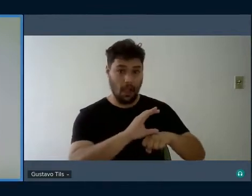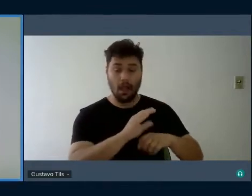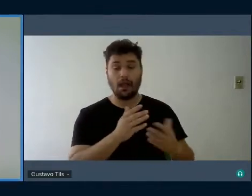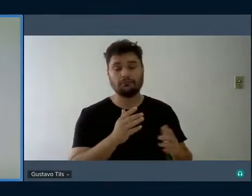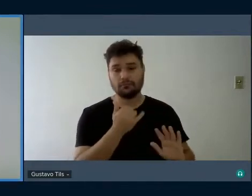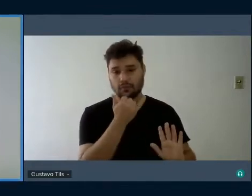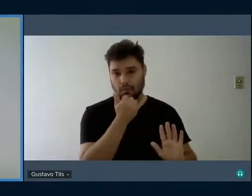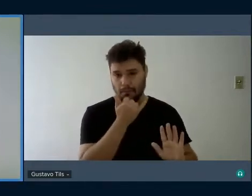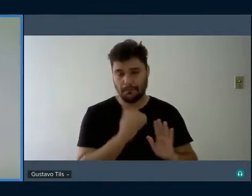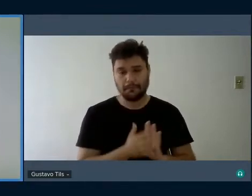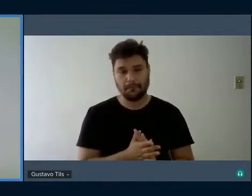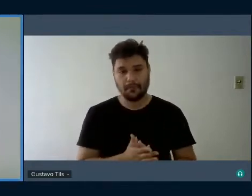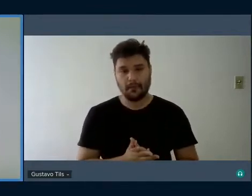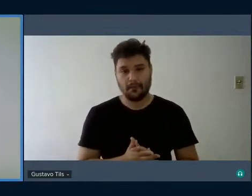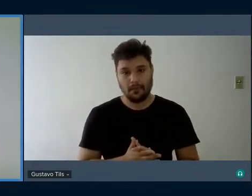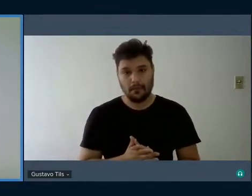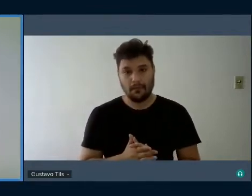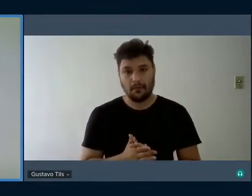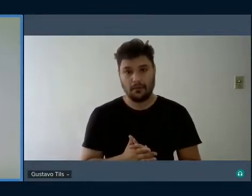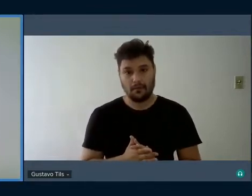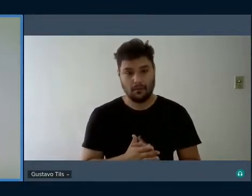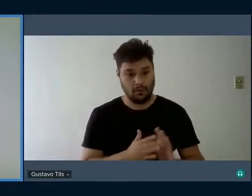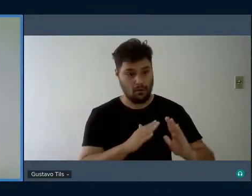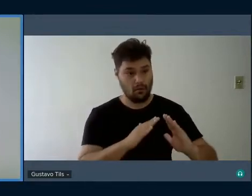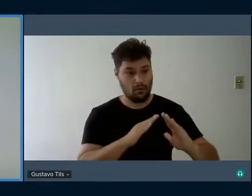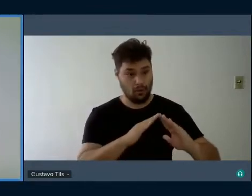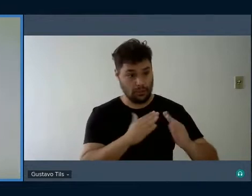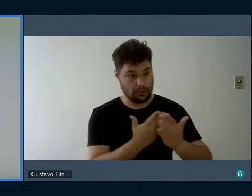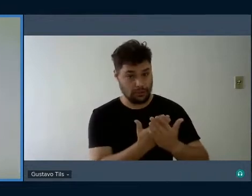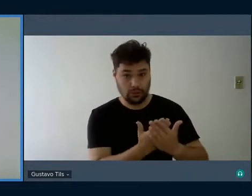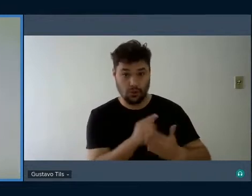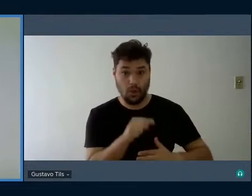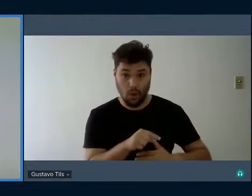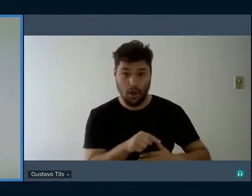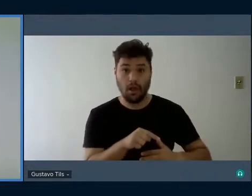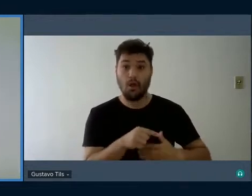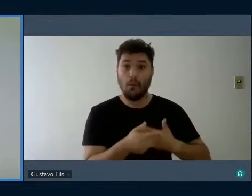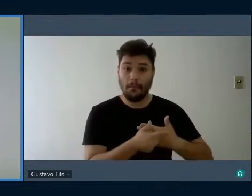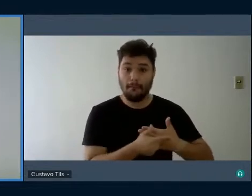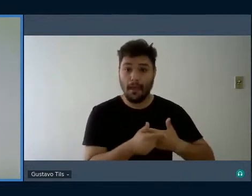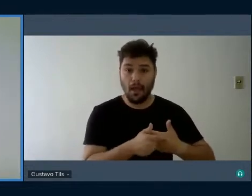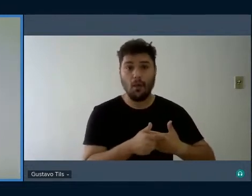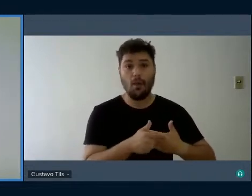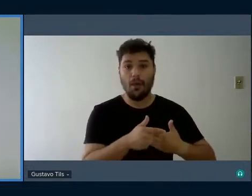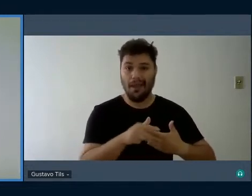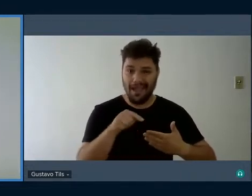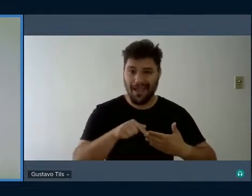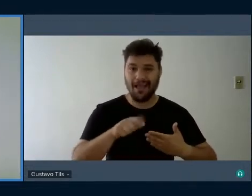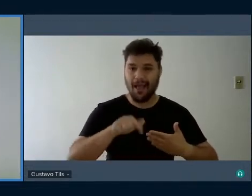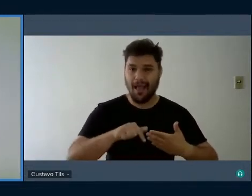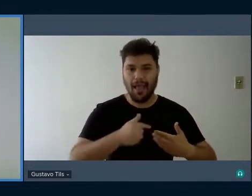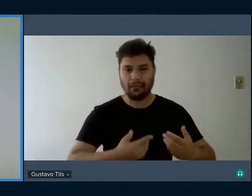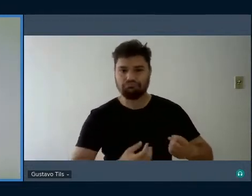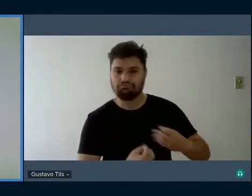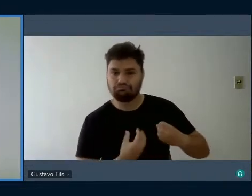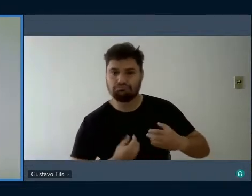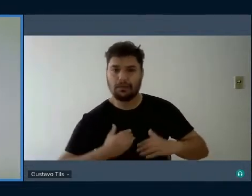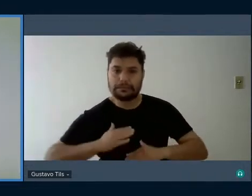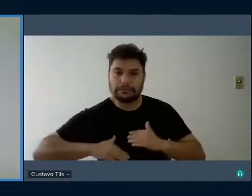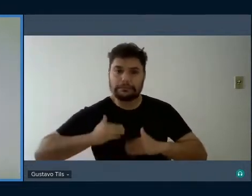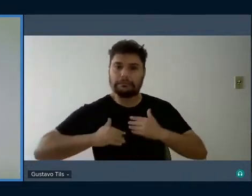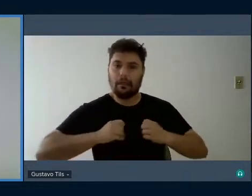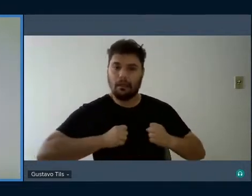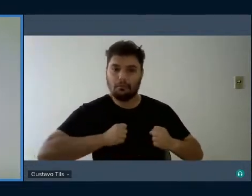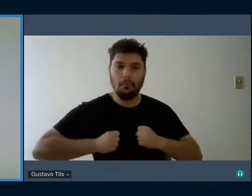uma instituição que prometeu e ainda promete nos ensinar, nos desenvolver, nos potencializar. em que